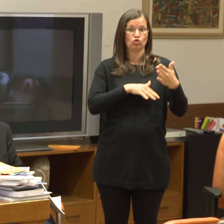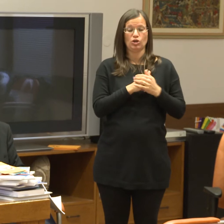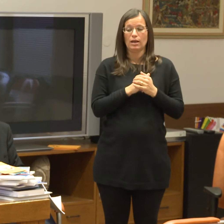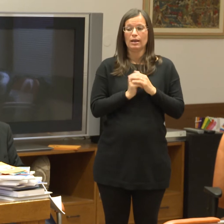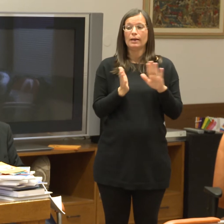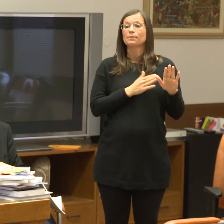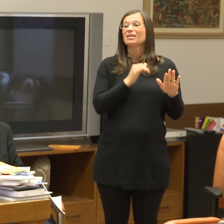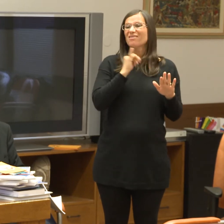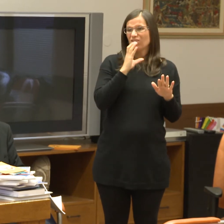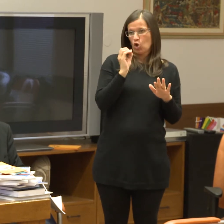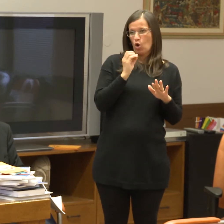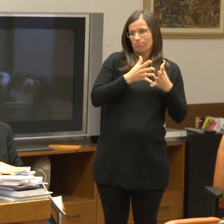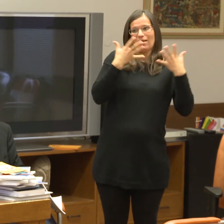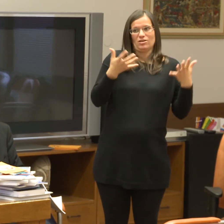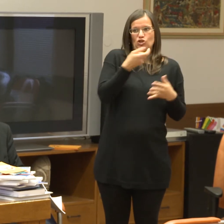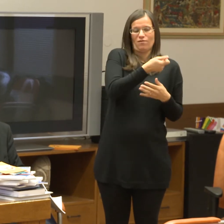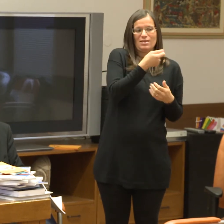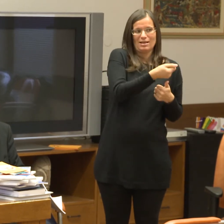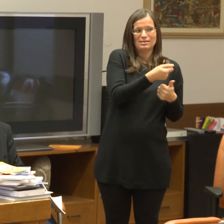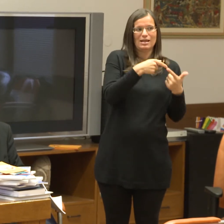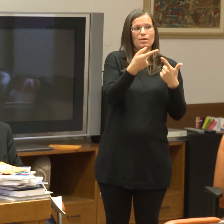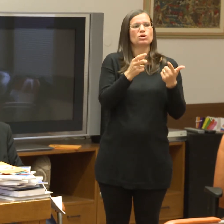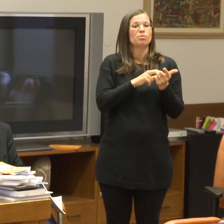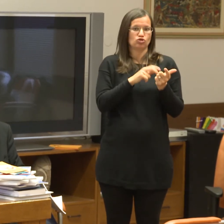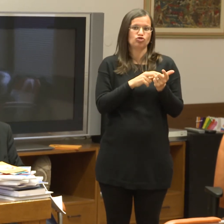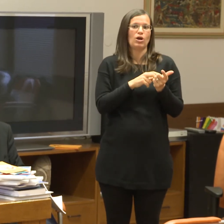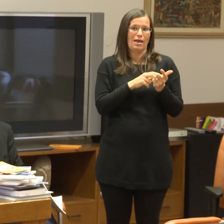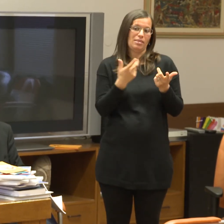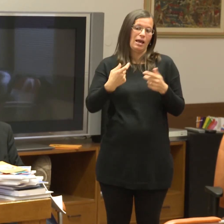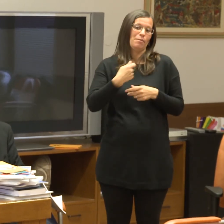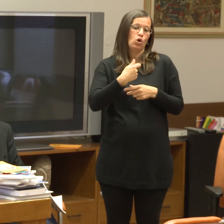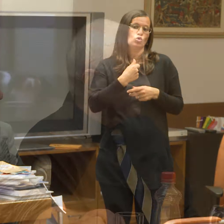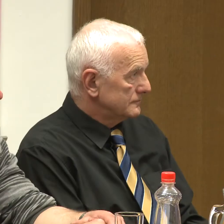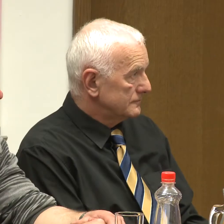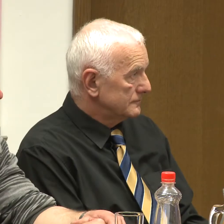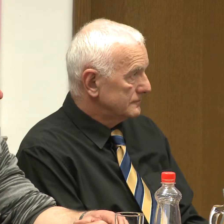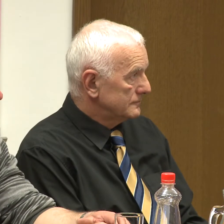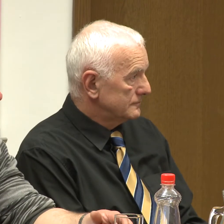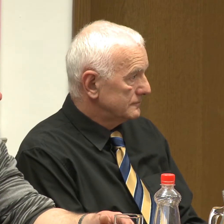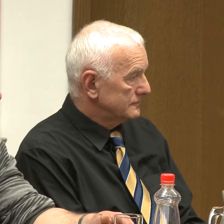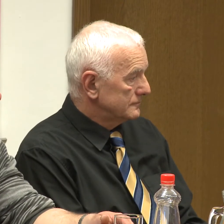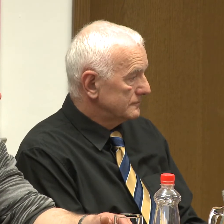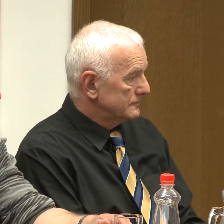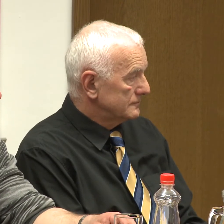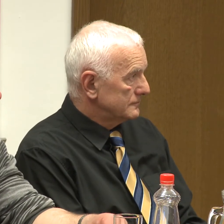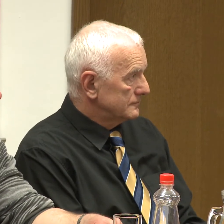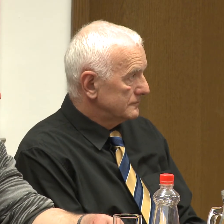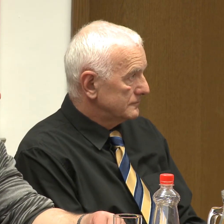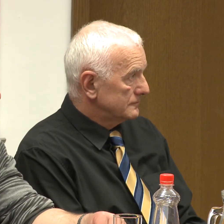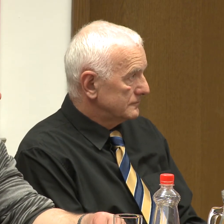fiho je največji kanalizacij, potem pa imamo nekaj prihodkov še od članu. Veliko razpisov, bom rekel,